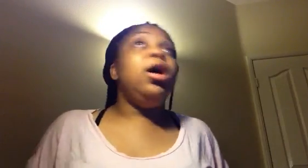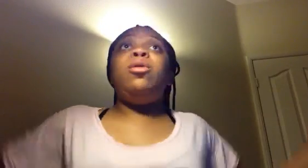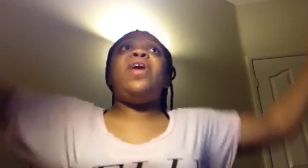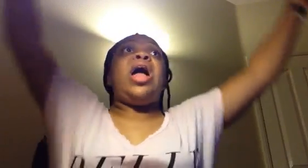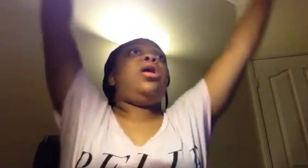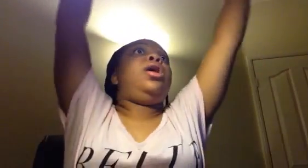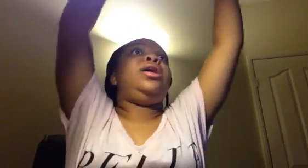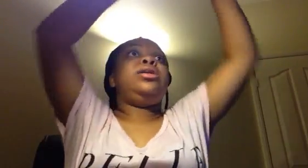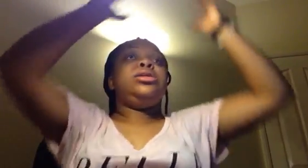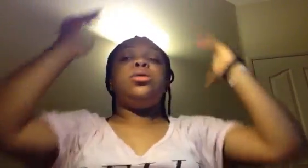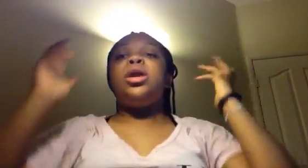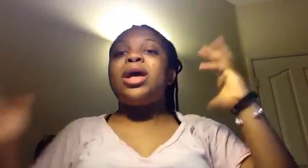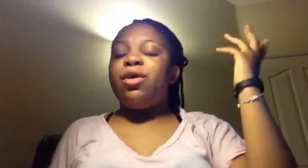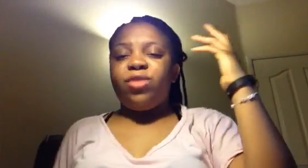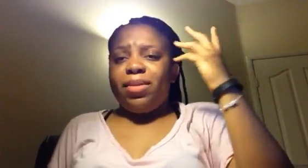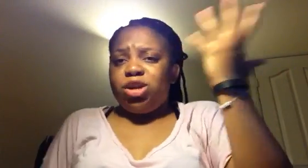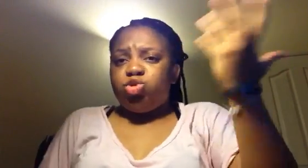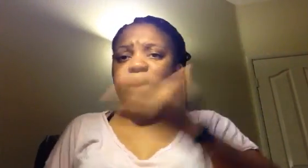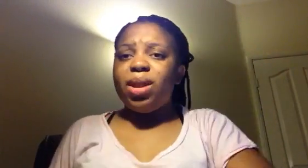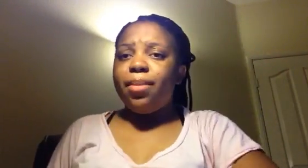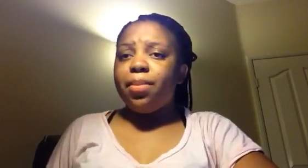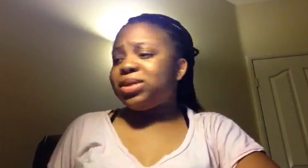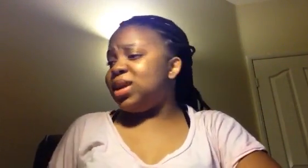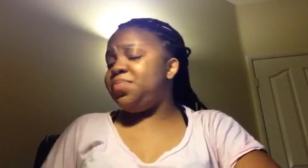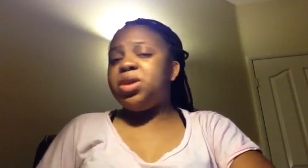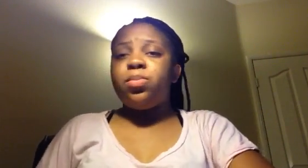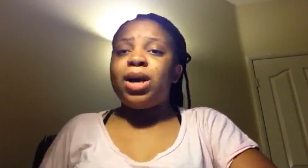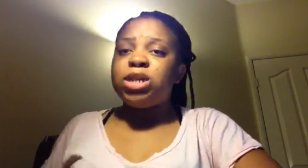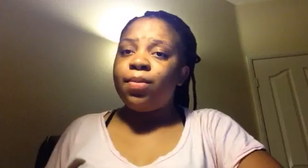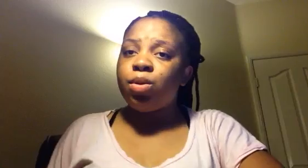Mon vrai, les gars voulaient maintenant jouer avec les mains parce que les pieds ne bâchaient plus.